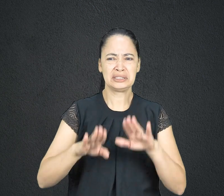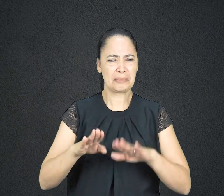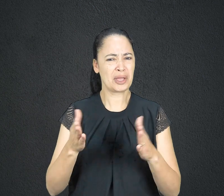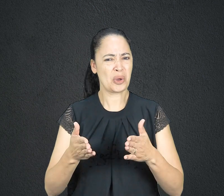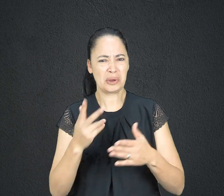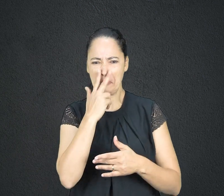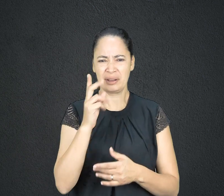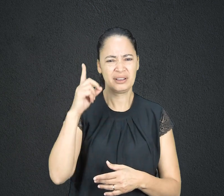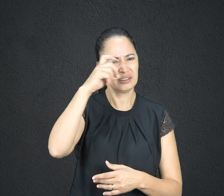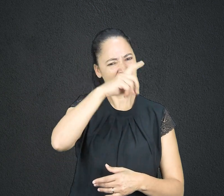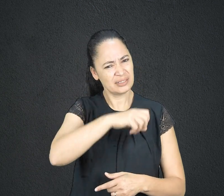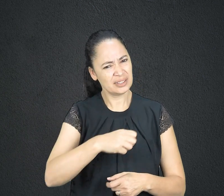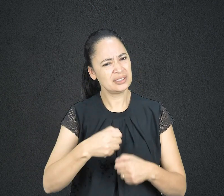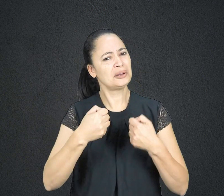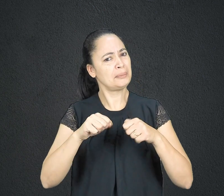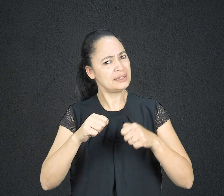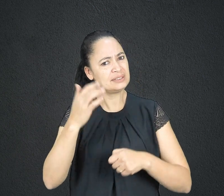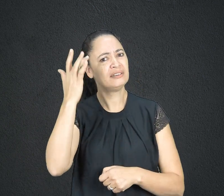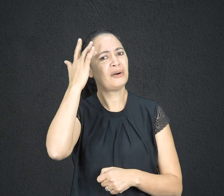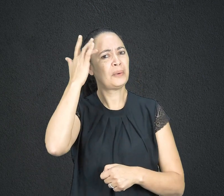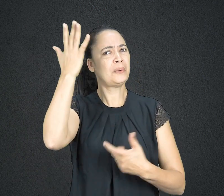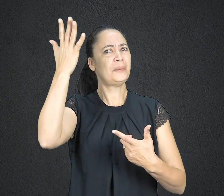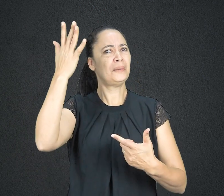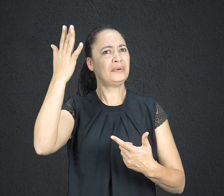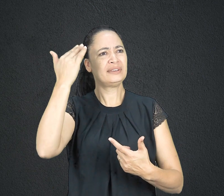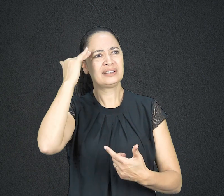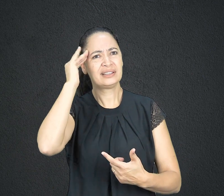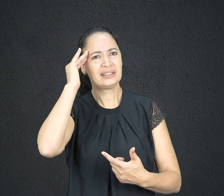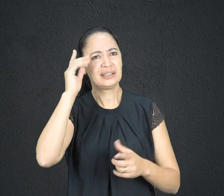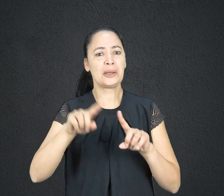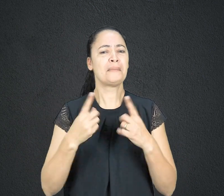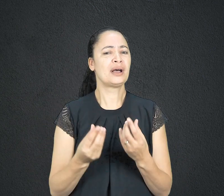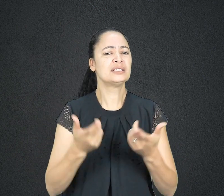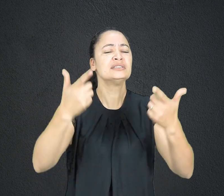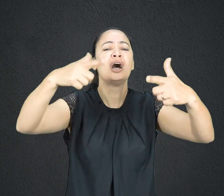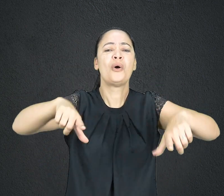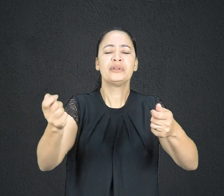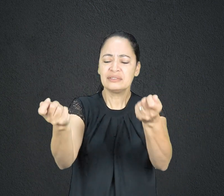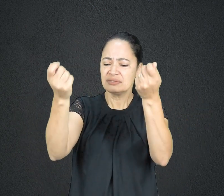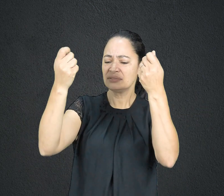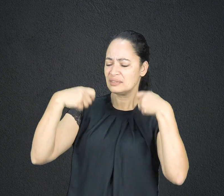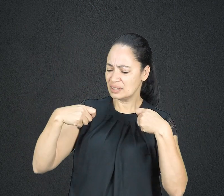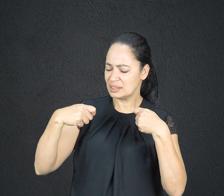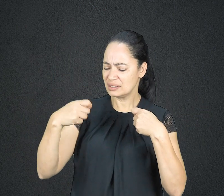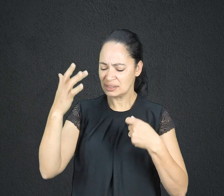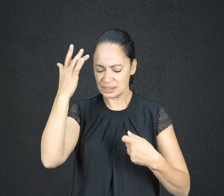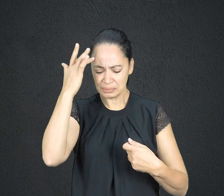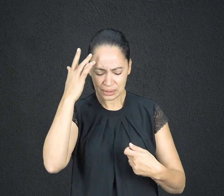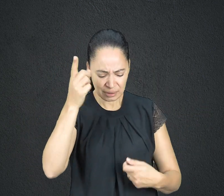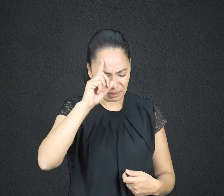sabedoria. Mas de onde pode vir essa sabedoria que necessitamos para o nosso dia a dia? Por exemplo, para educar nossos